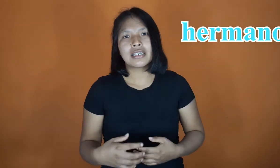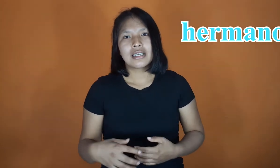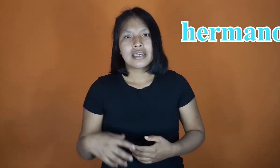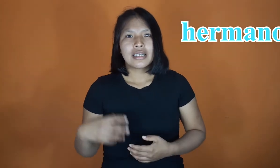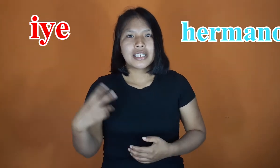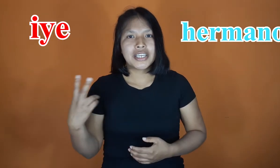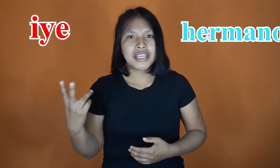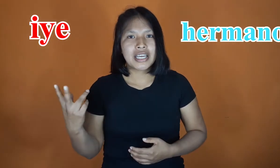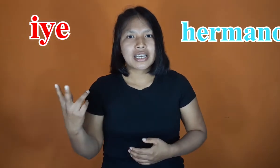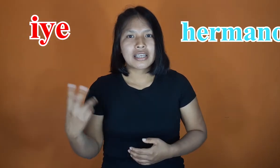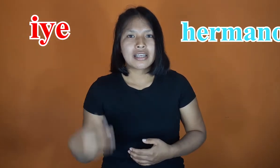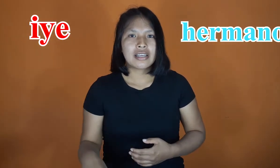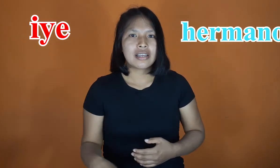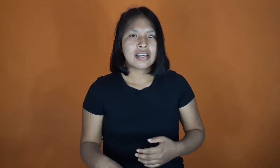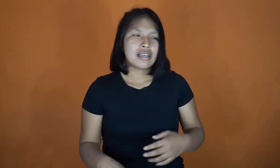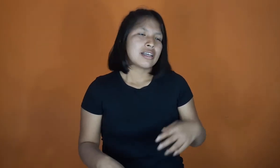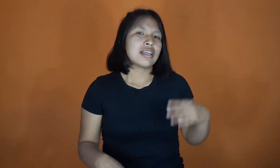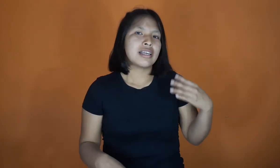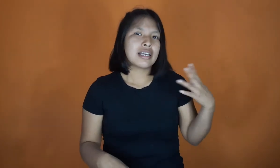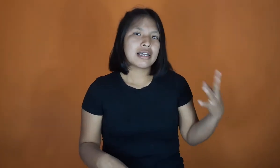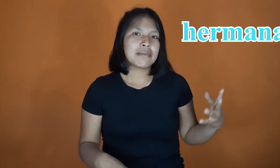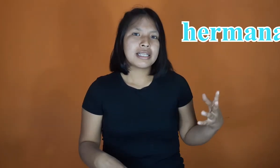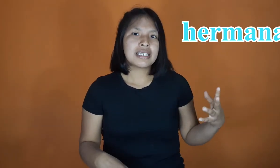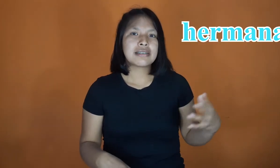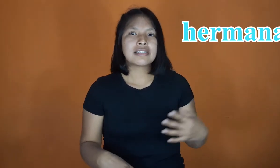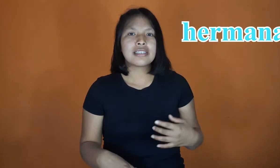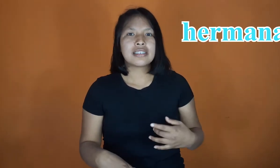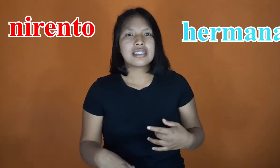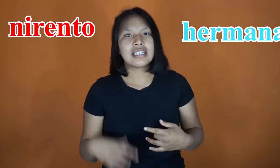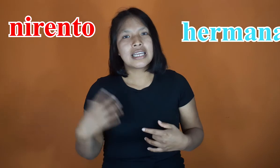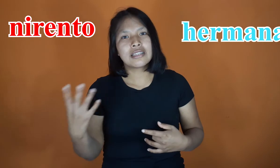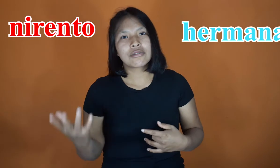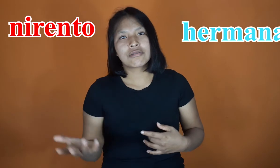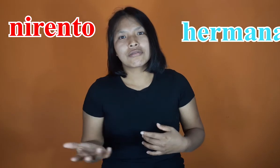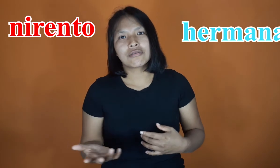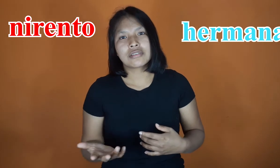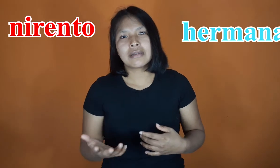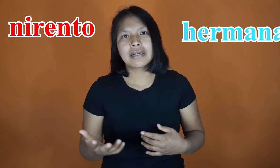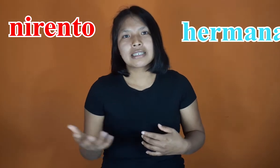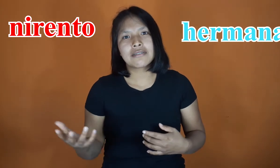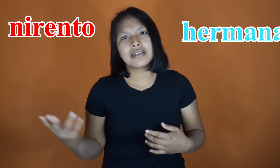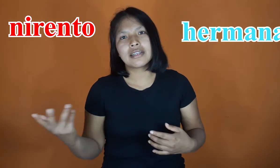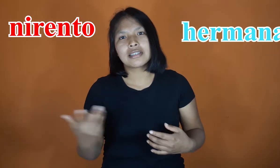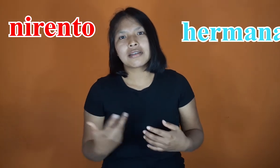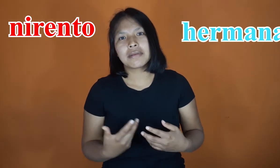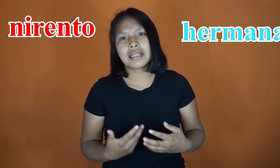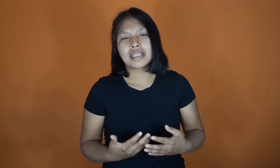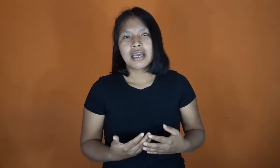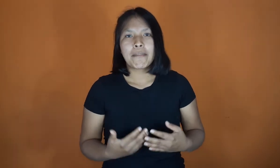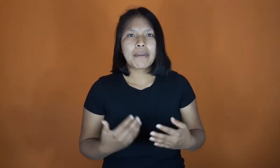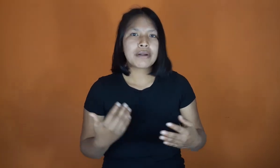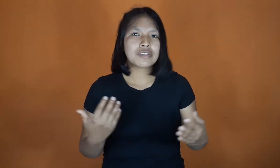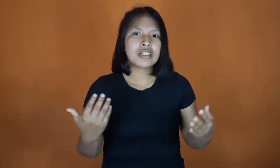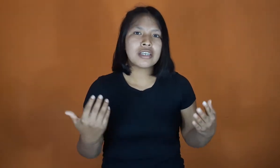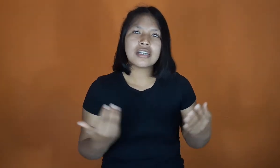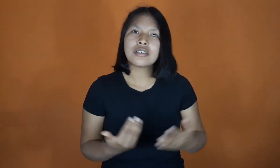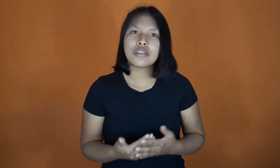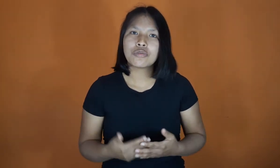Iye. Y en hermana se van a decir Nirento. Se van a referir entre hermanas. Pero si su